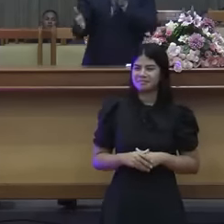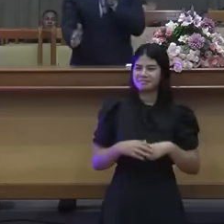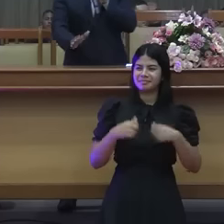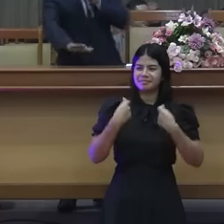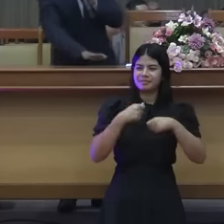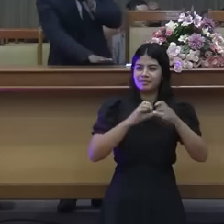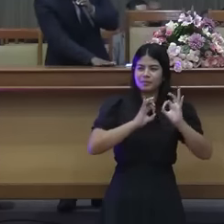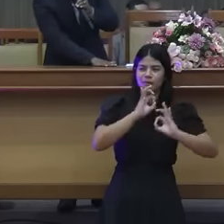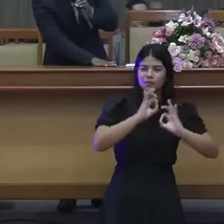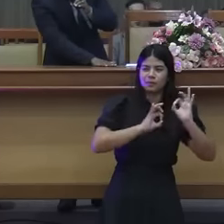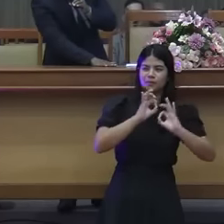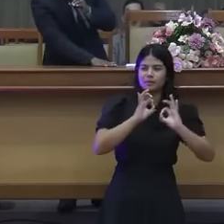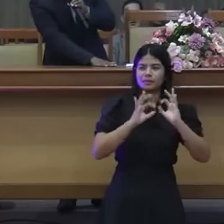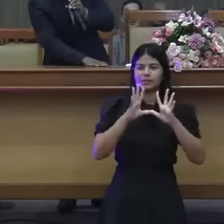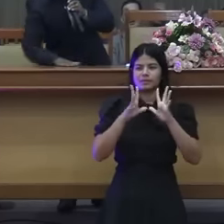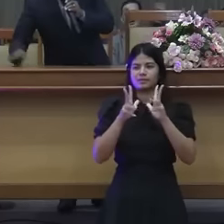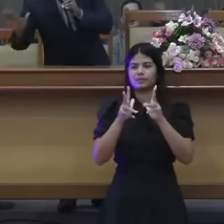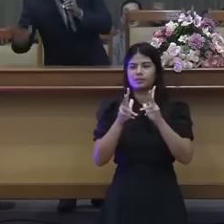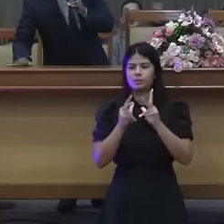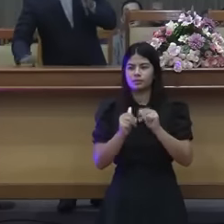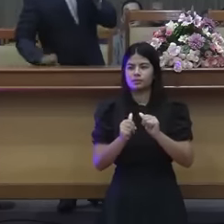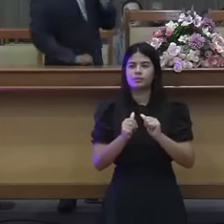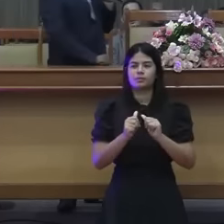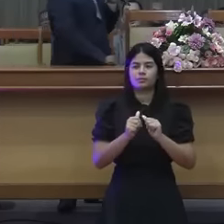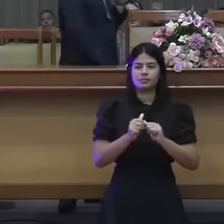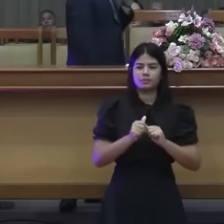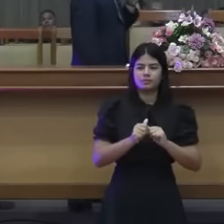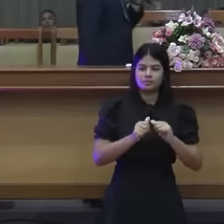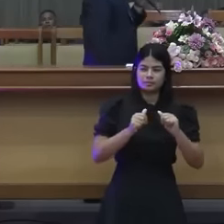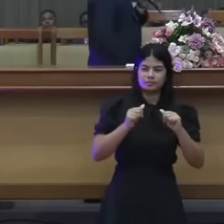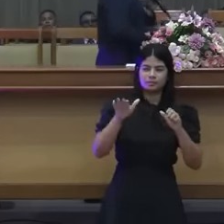naquele buraco, e depois tu cobre.